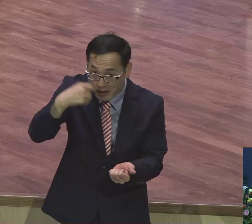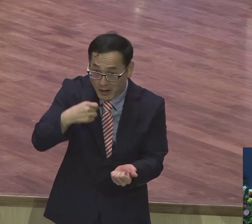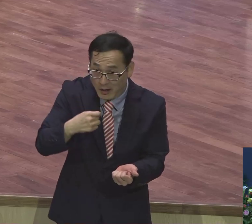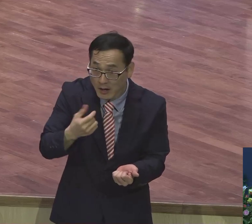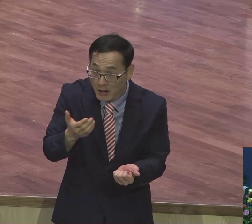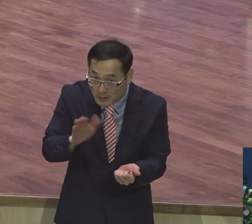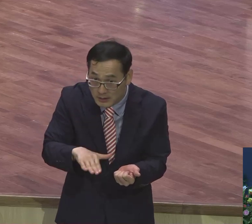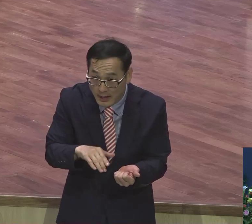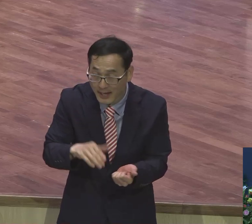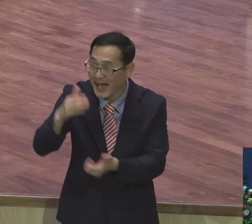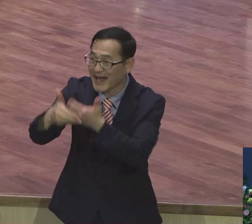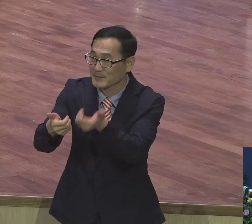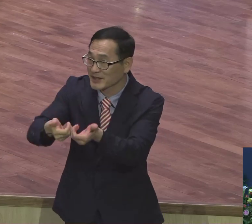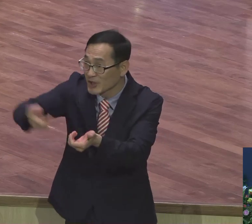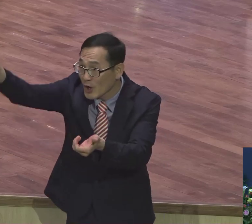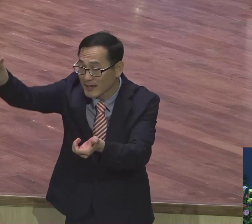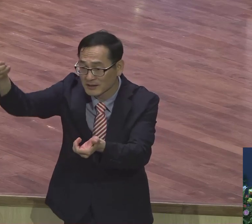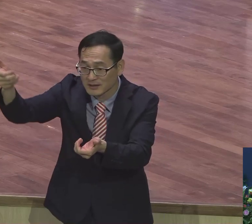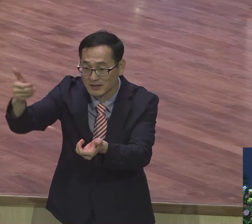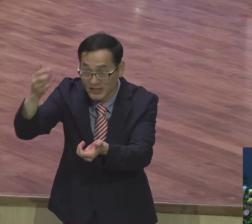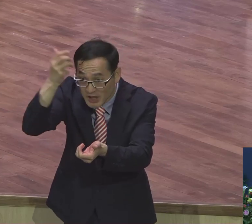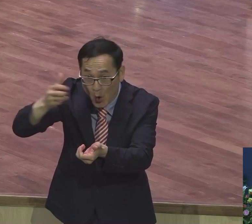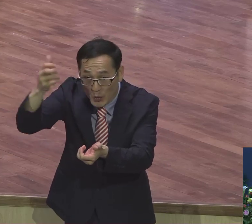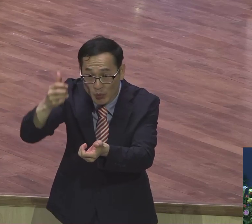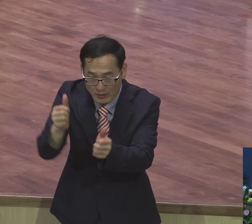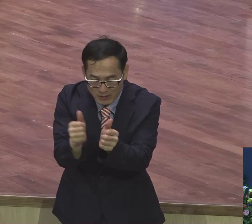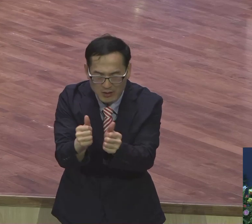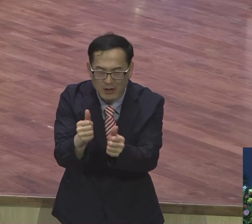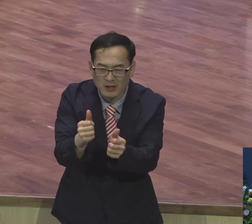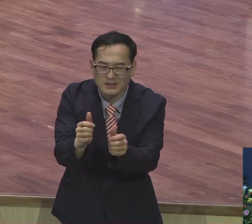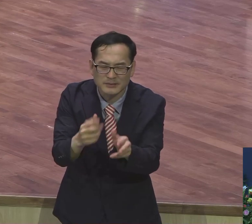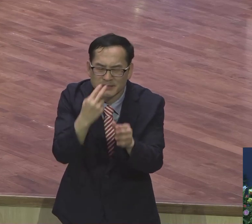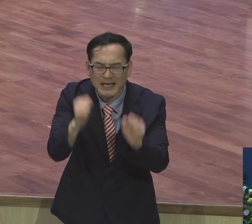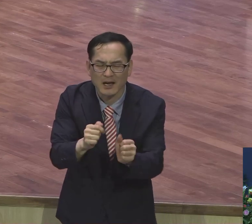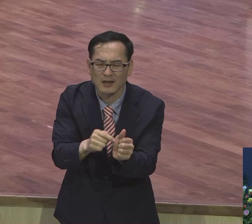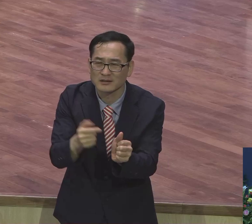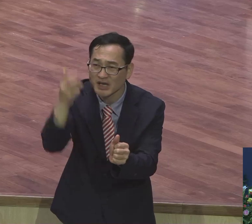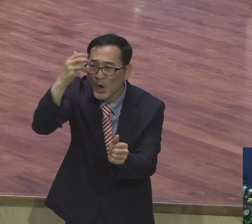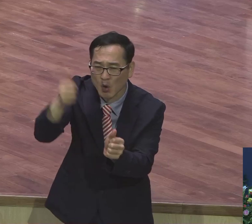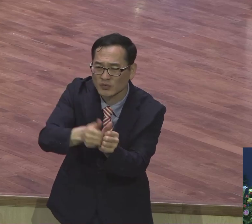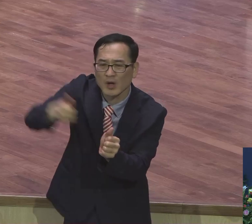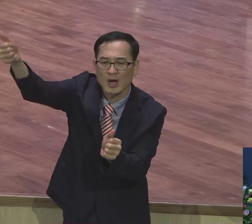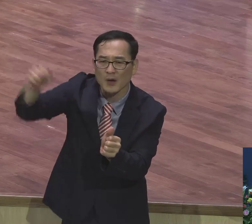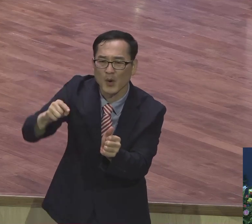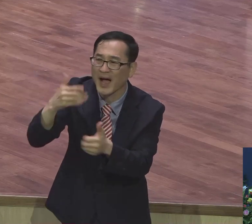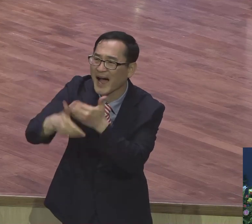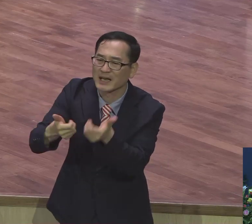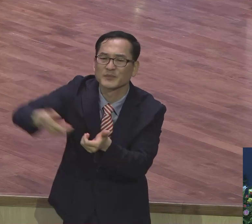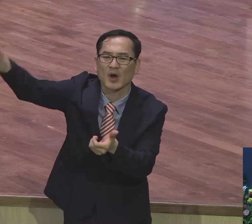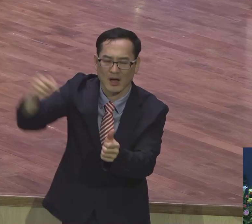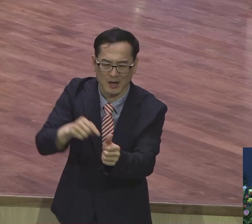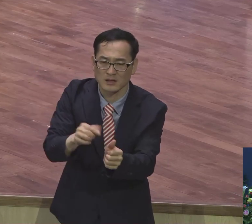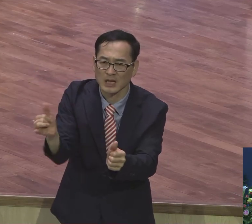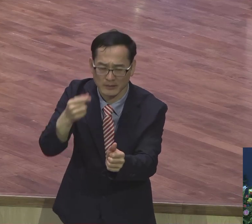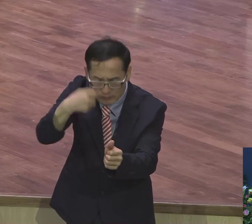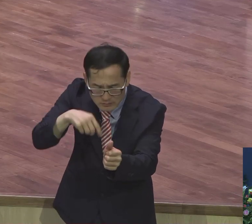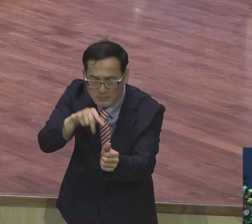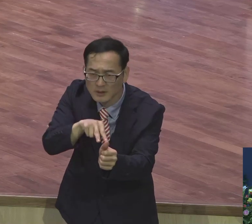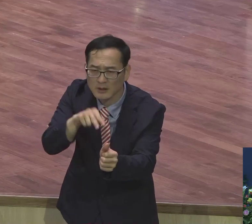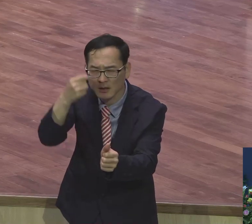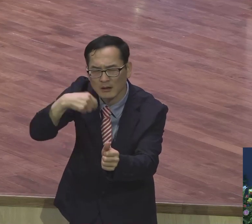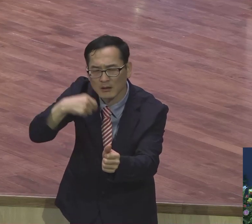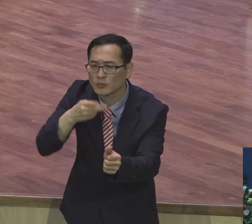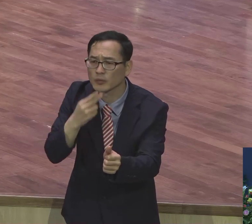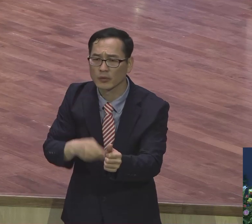하나님 떠난 영혼을 놓고 어찌 눈물을 흘리지 않고 있는가. 보통 이렇게 사람이